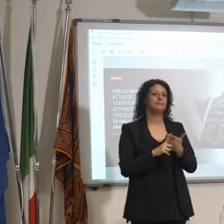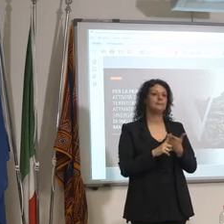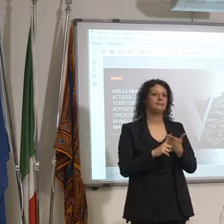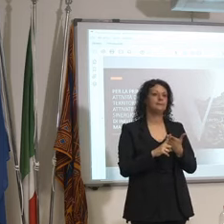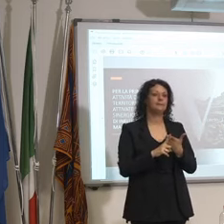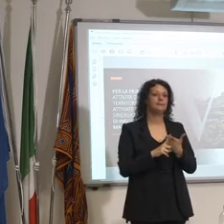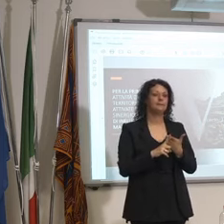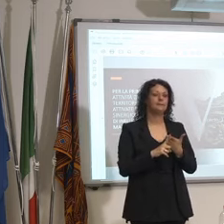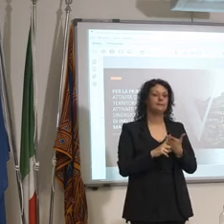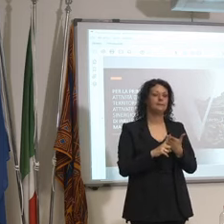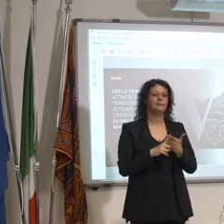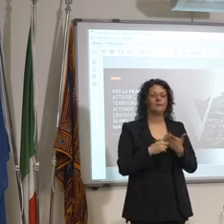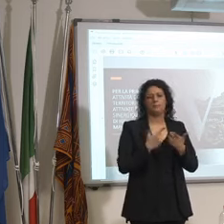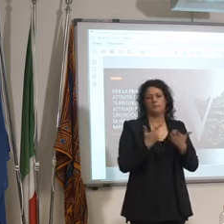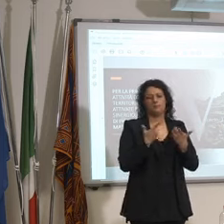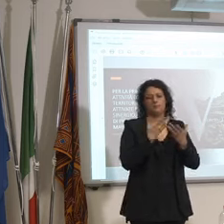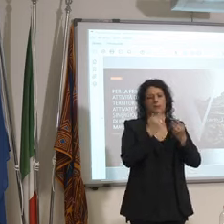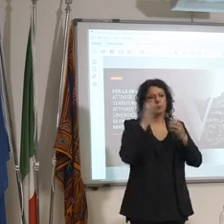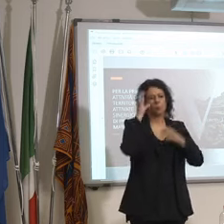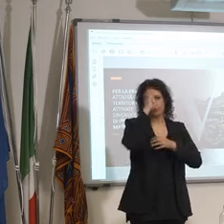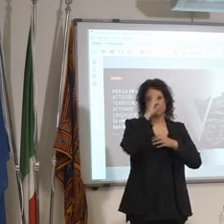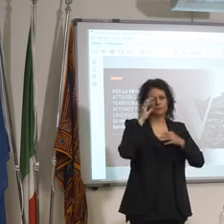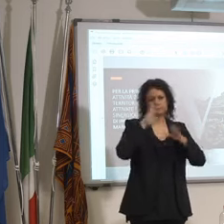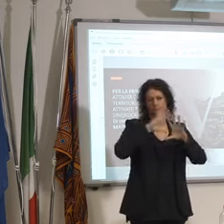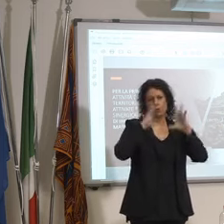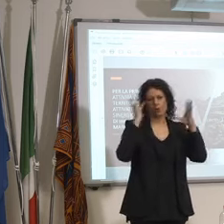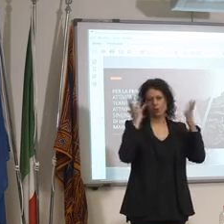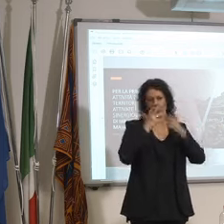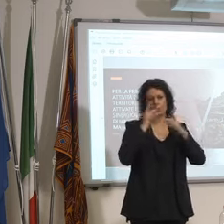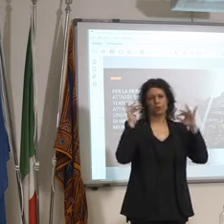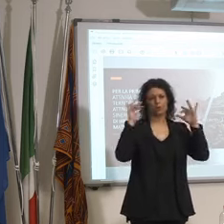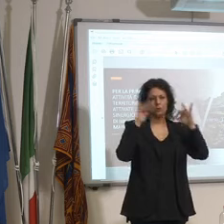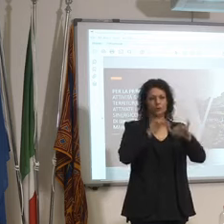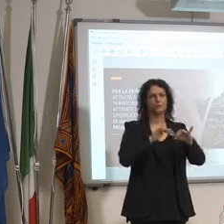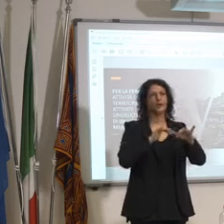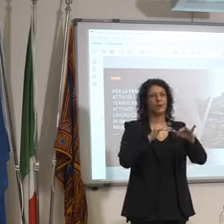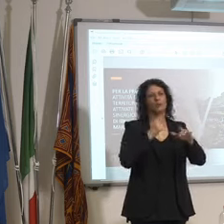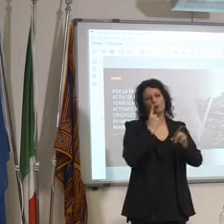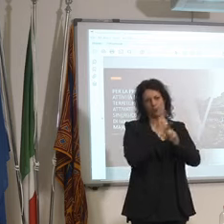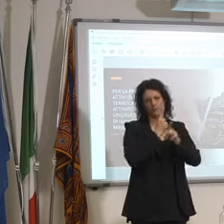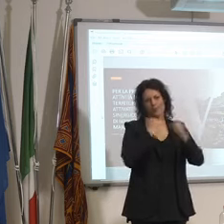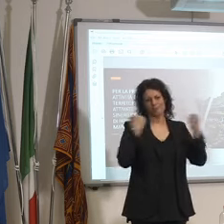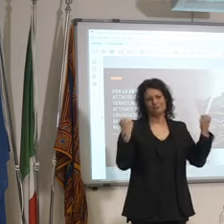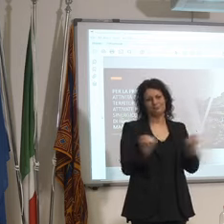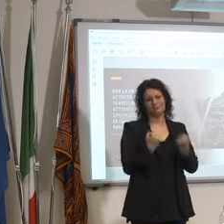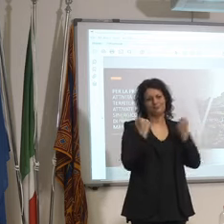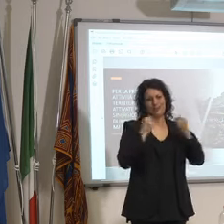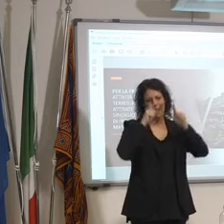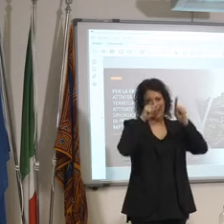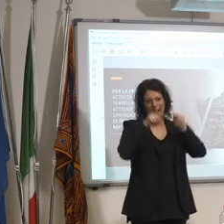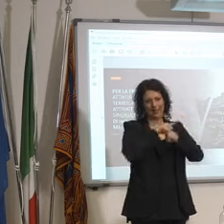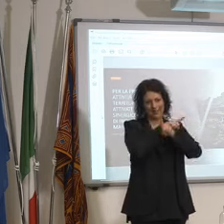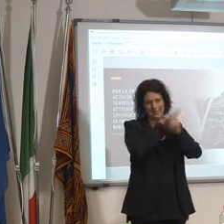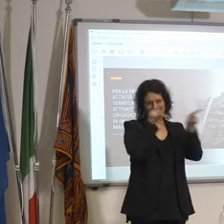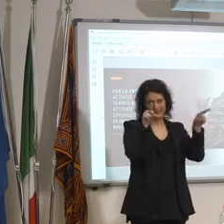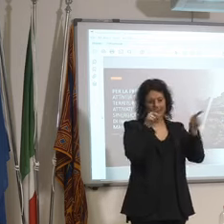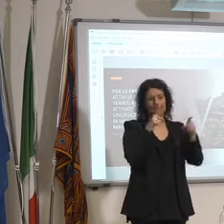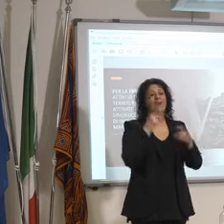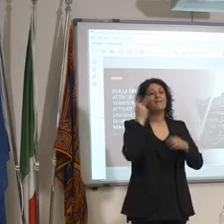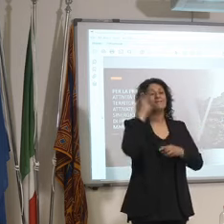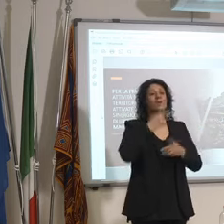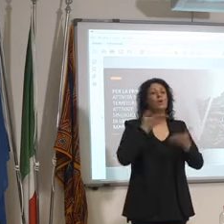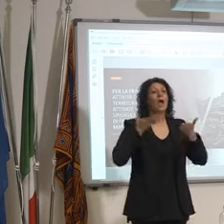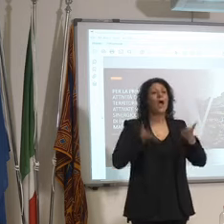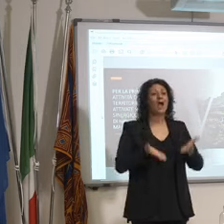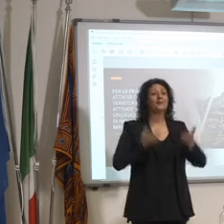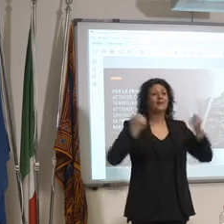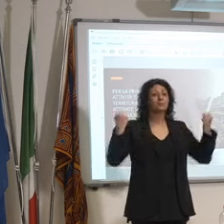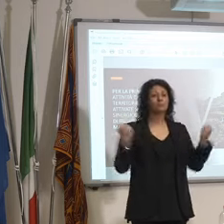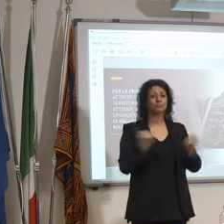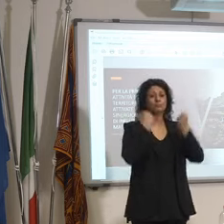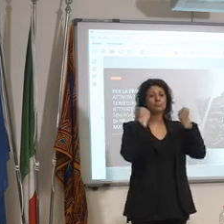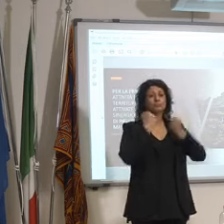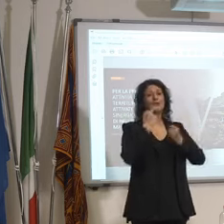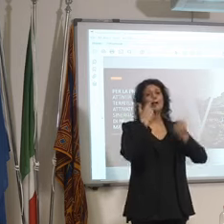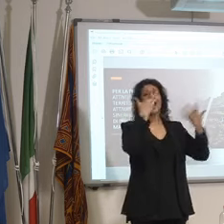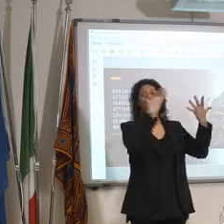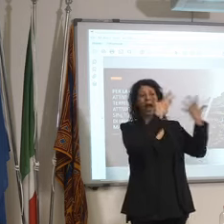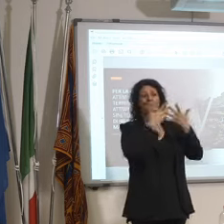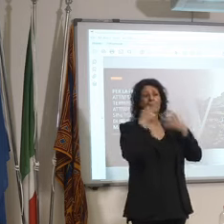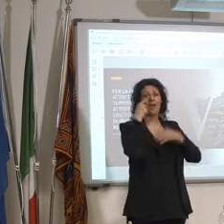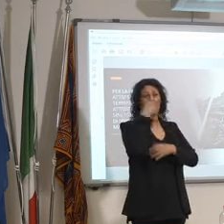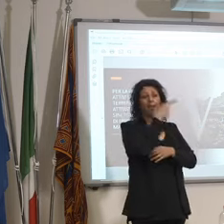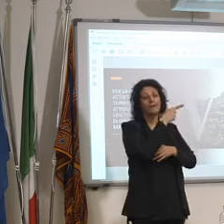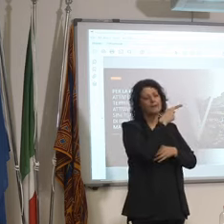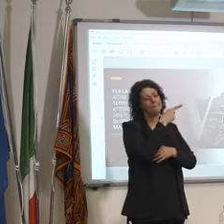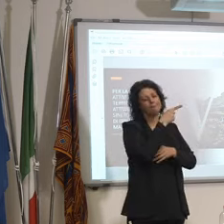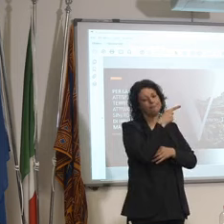Far East insomma ecco quindi arriveremo anche lì però a fare una campagna adesso in America con la situazione che c'è